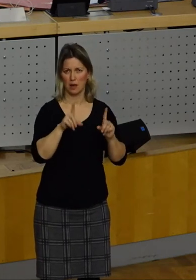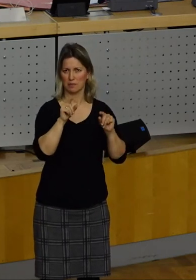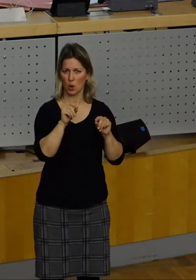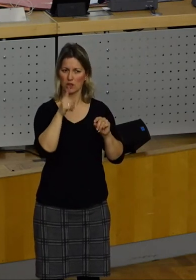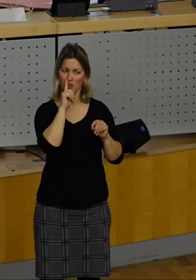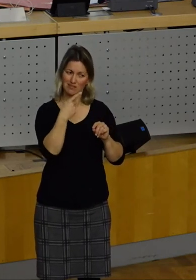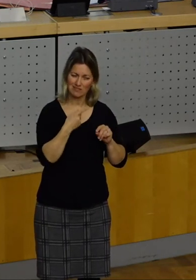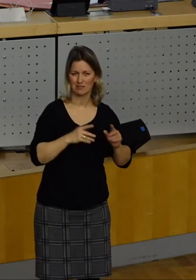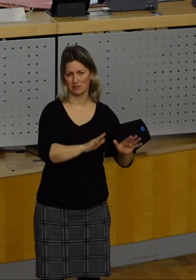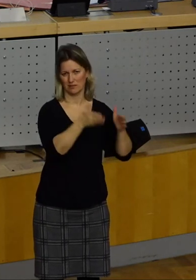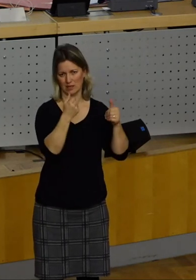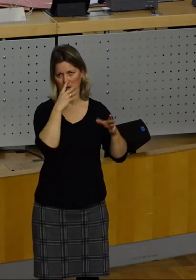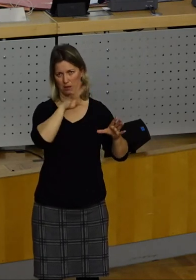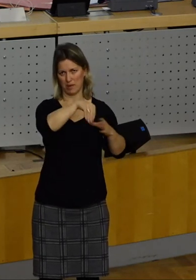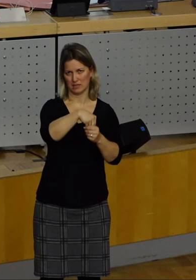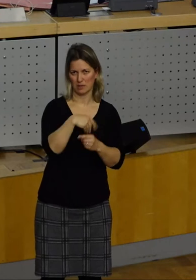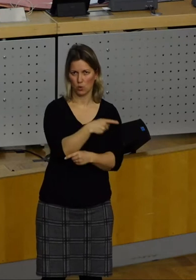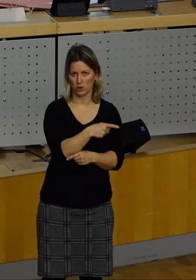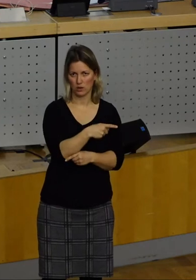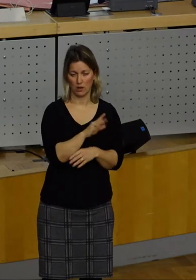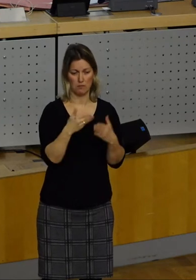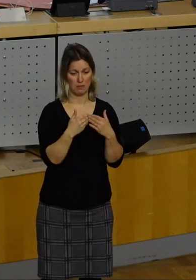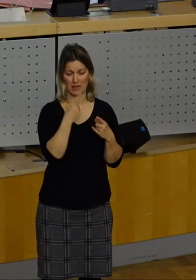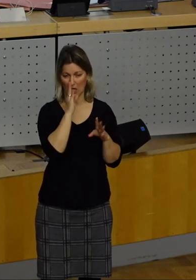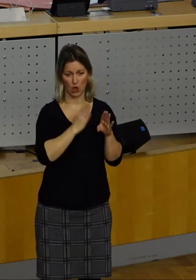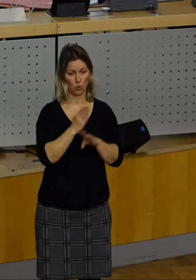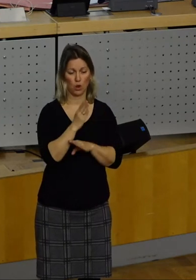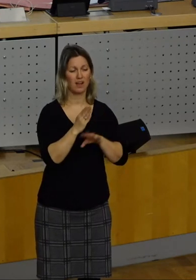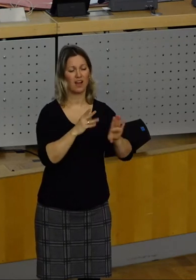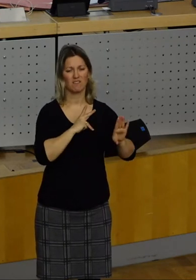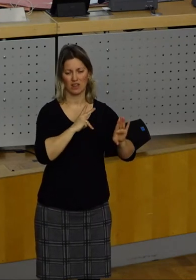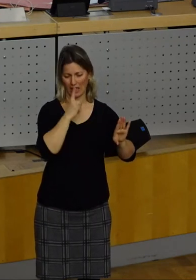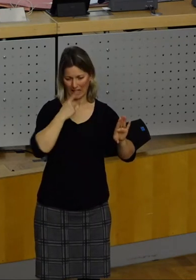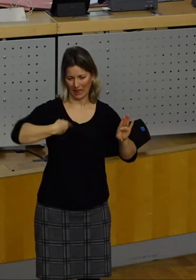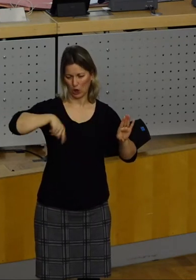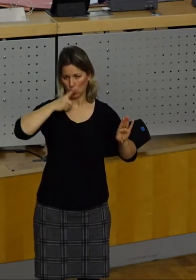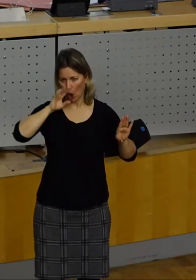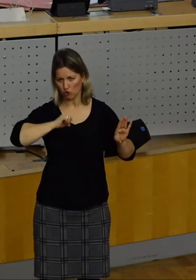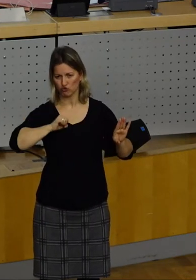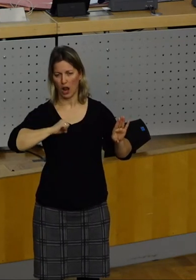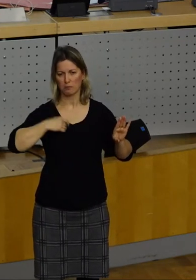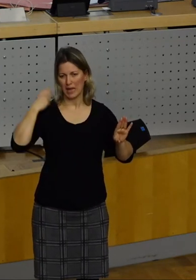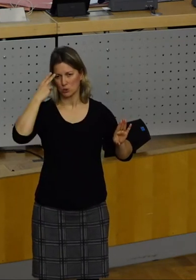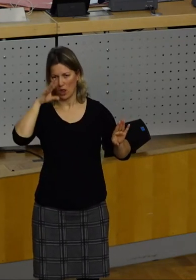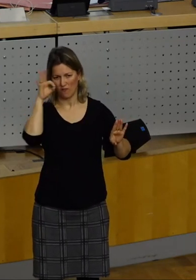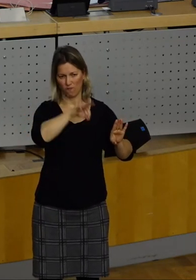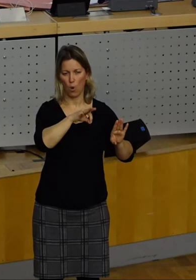Partizipation. Nicht durch ein paternalistisches, wir müssen uns halt noch schneller und noch umfassender kümmern.